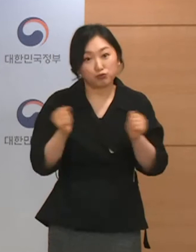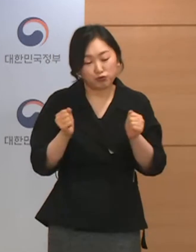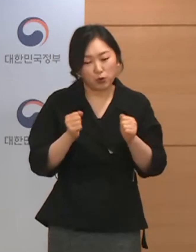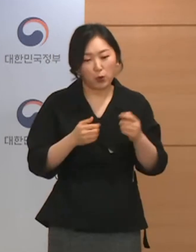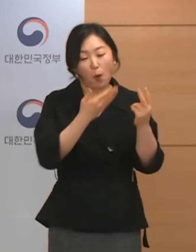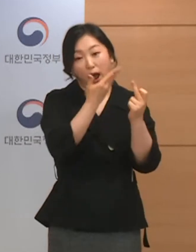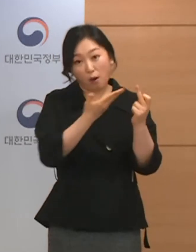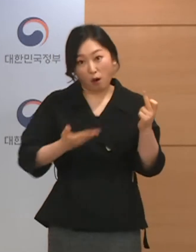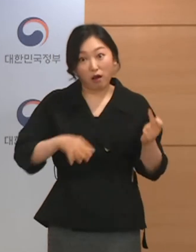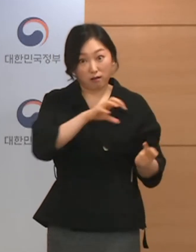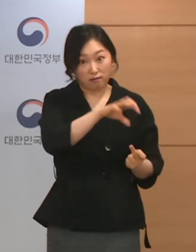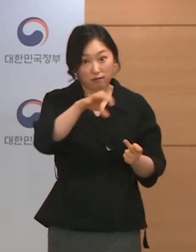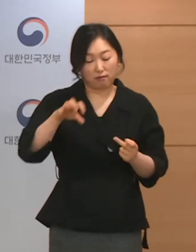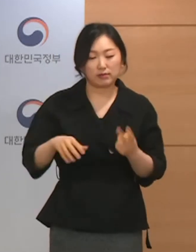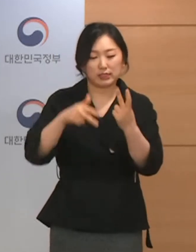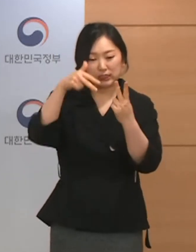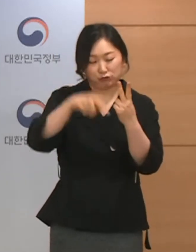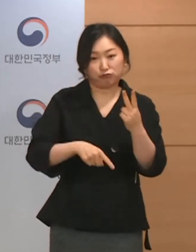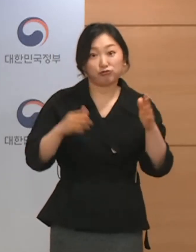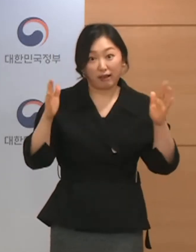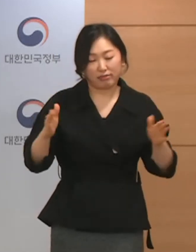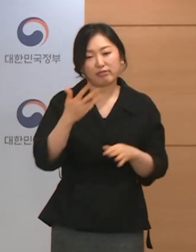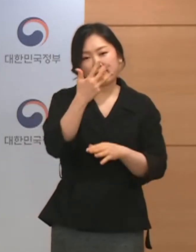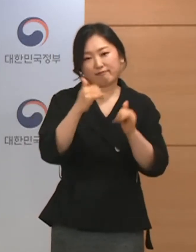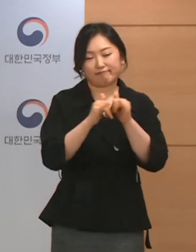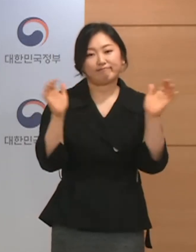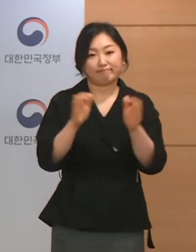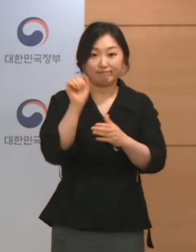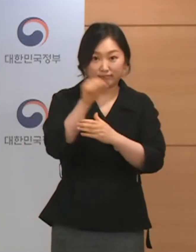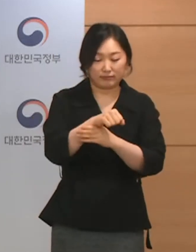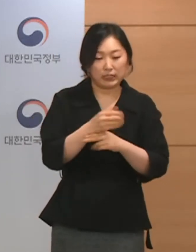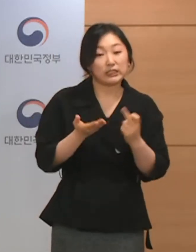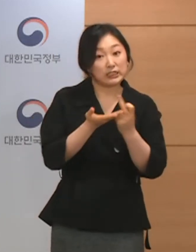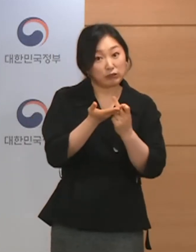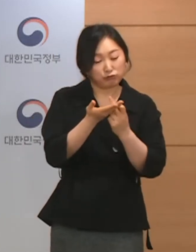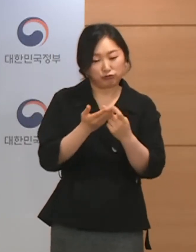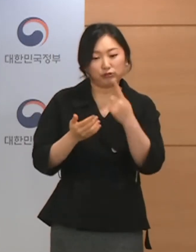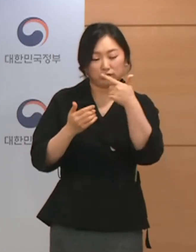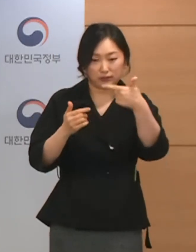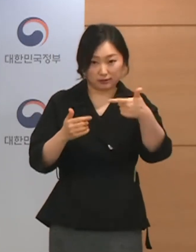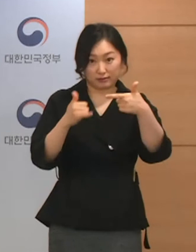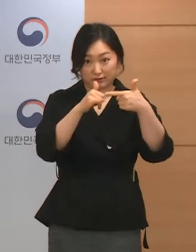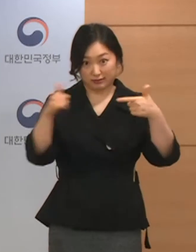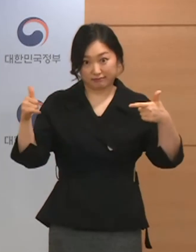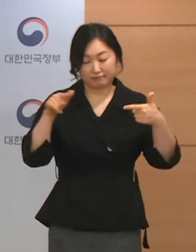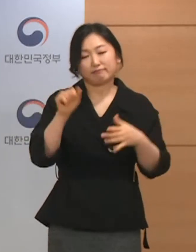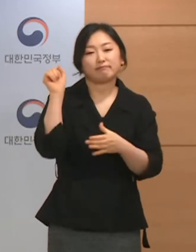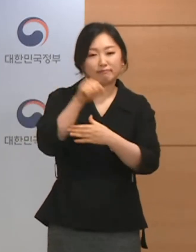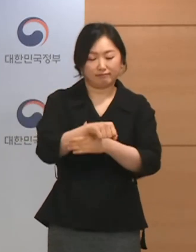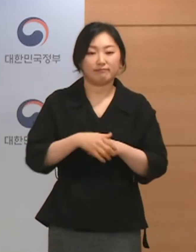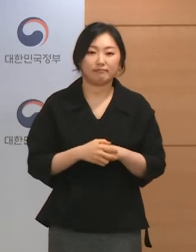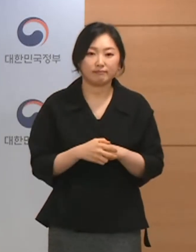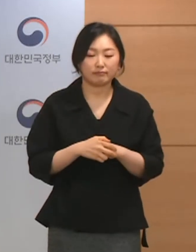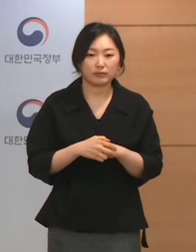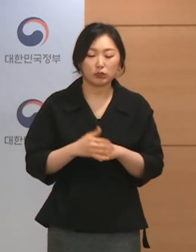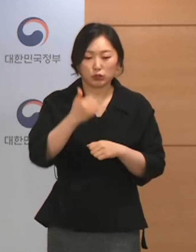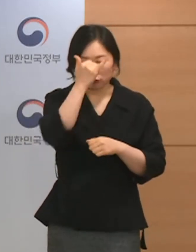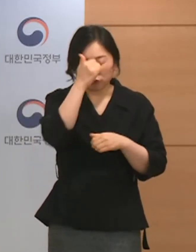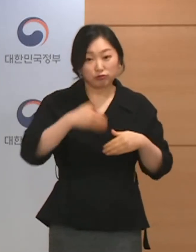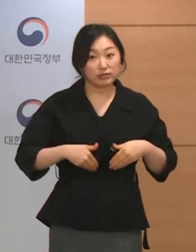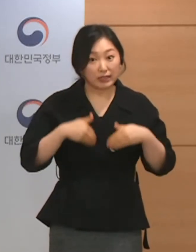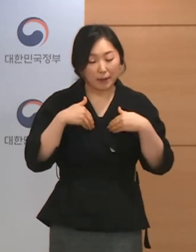2주간 8명까지 그리고 제주는 6명까지 사적 모임이 가능합니다. 충남은